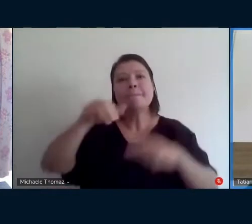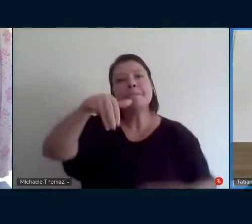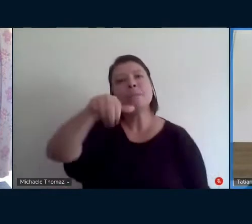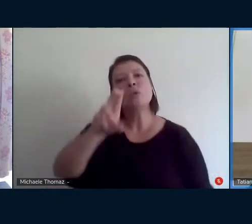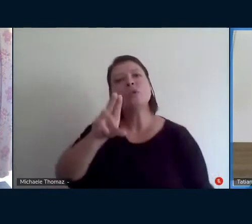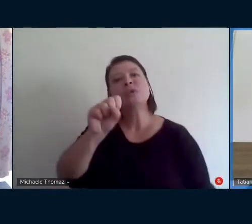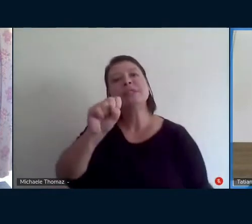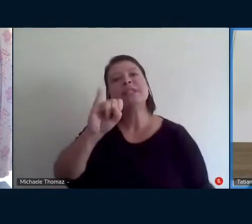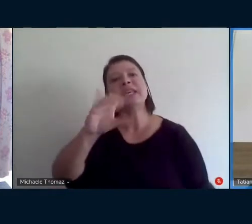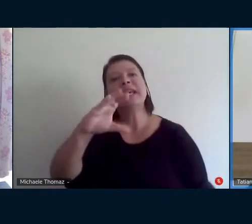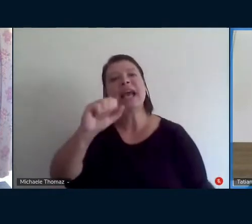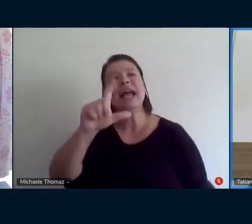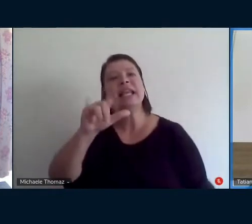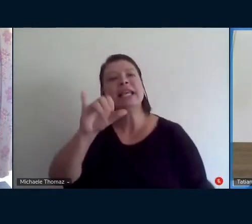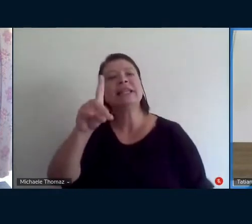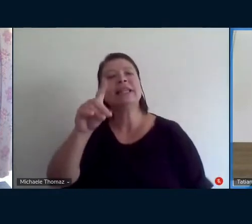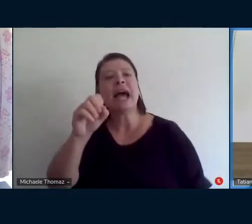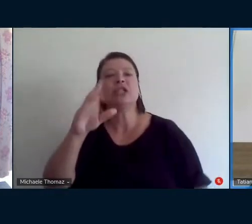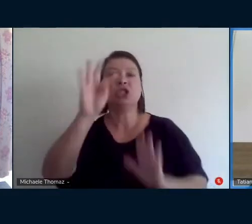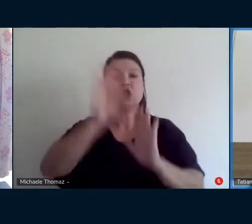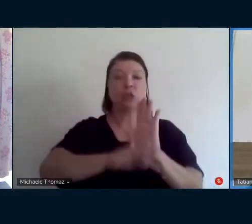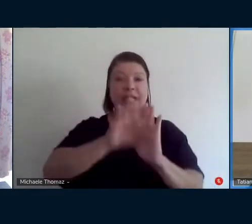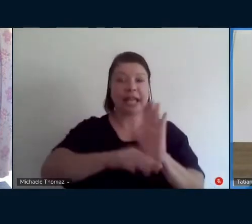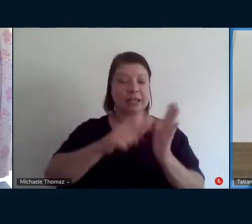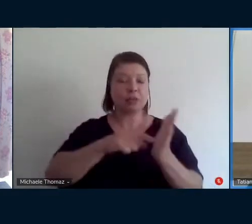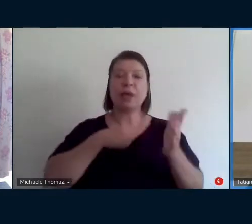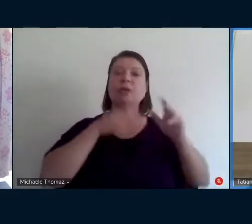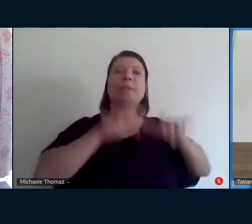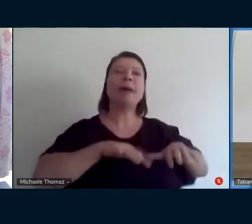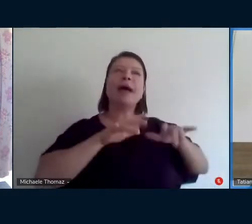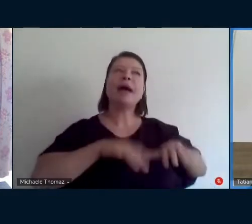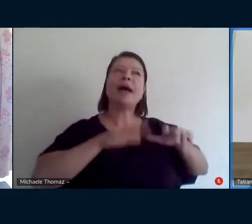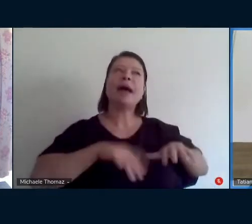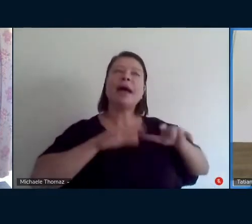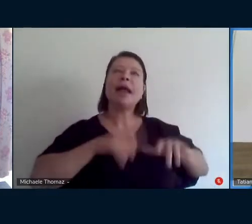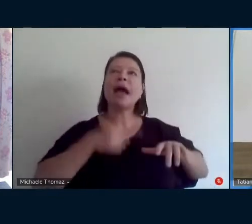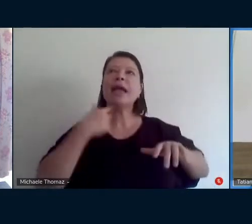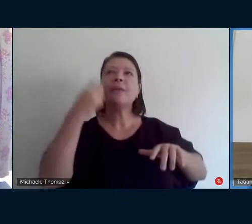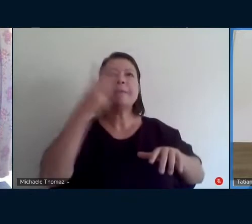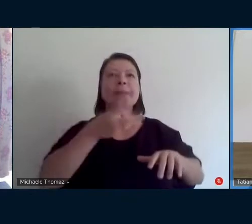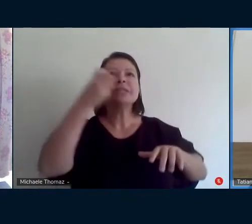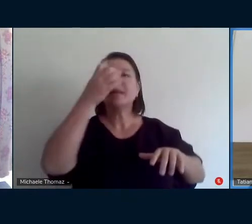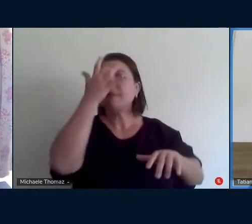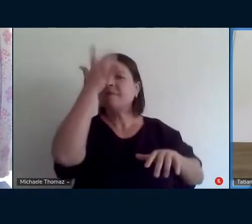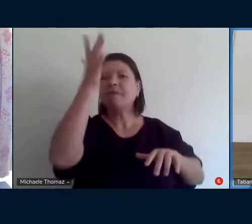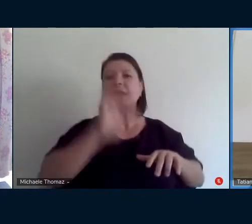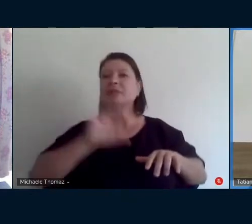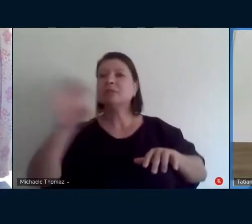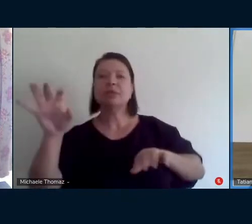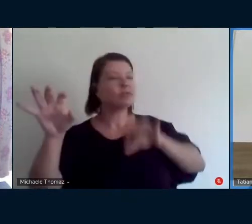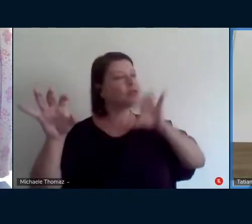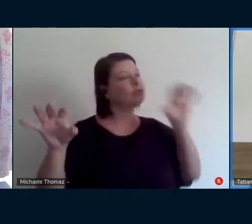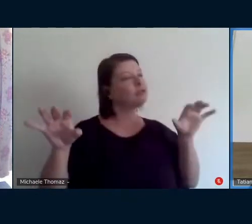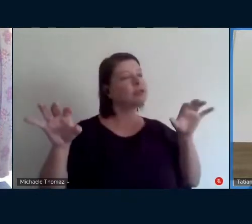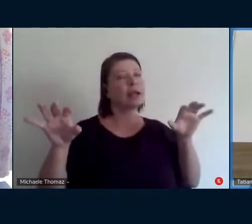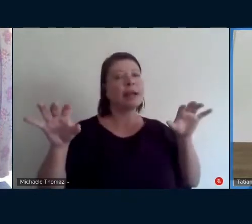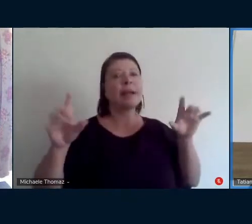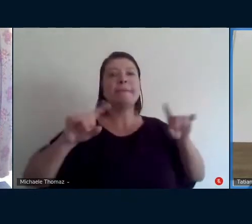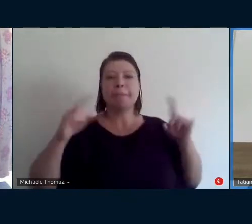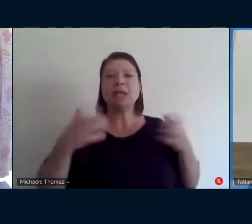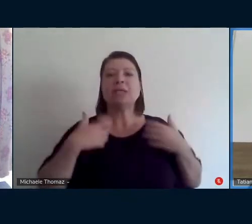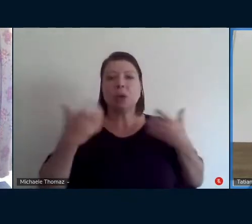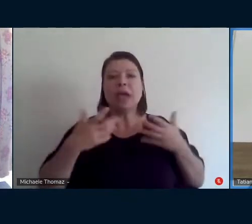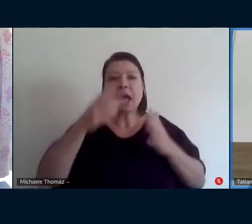que estou escrevendo, para mim, às vezes, está muito claro, né, essa diferença, e aí eu vou pontuar melhor também.